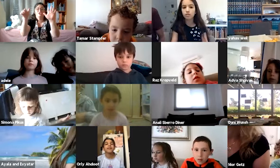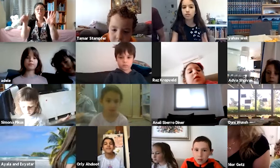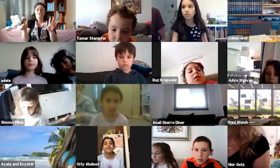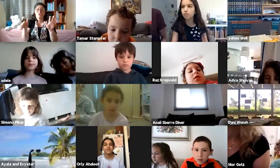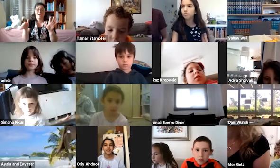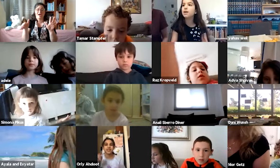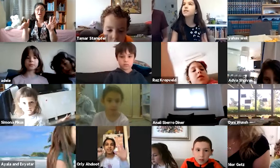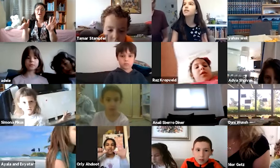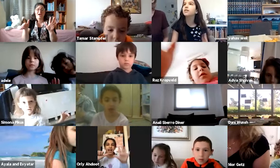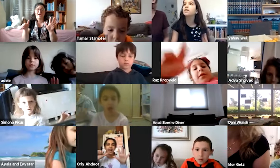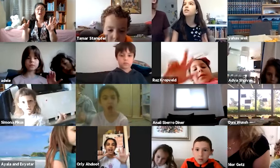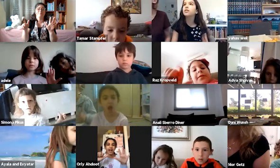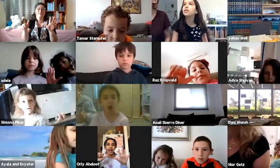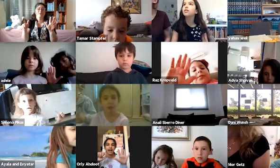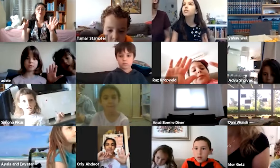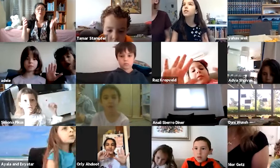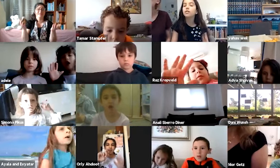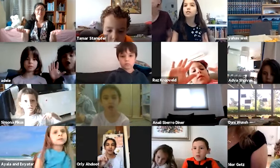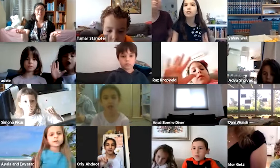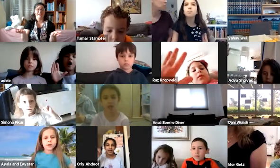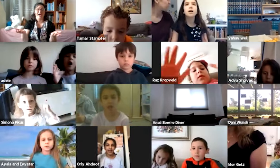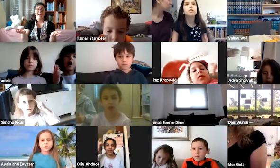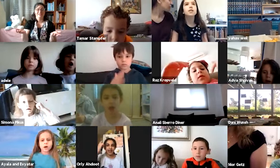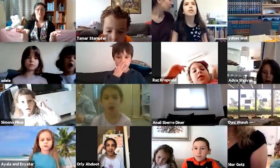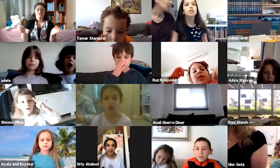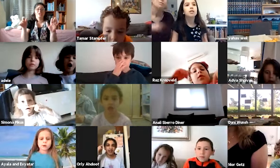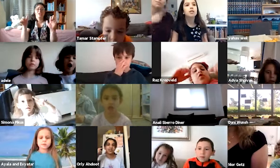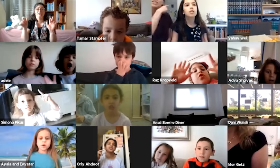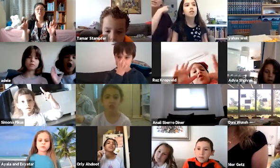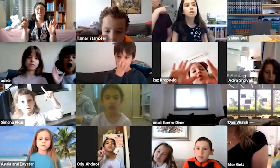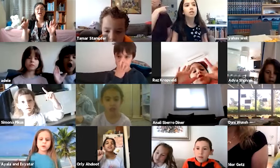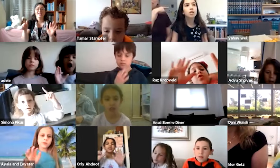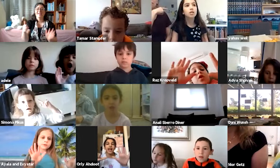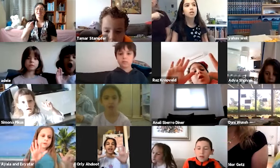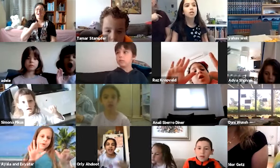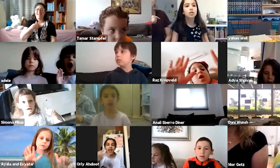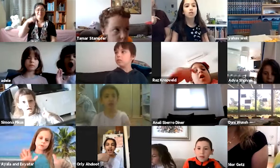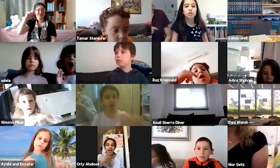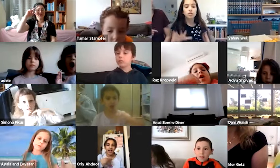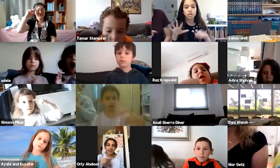שישה מי יודע. שישה אני יודע.